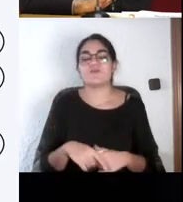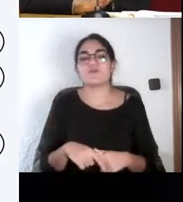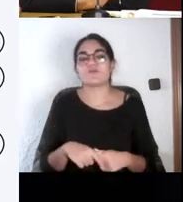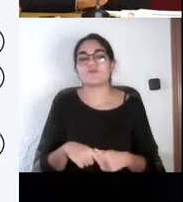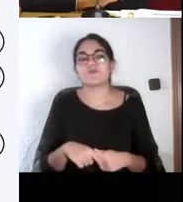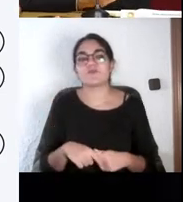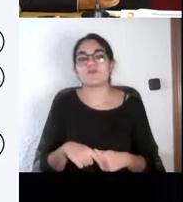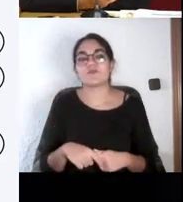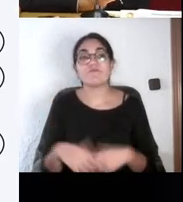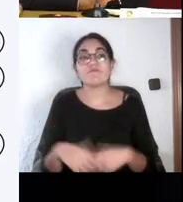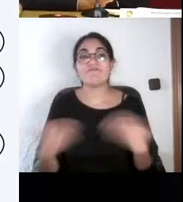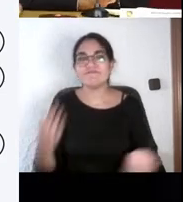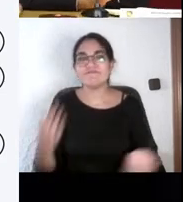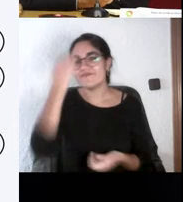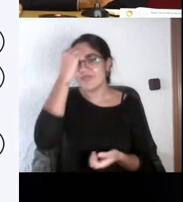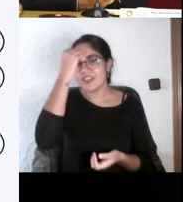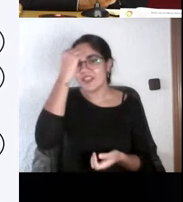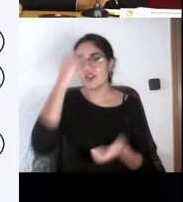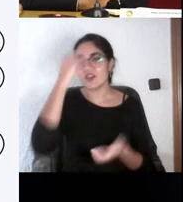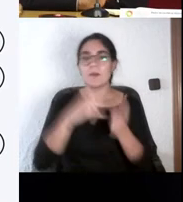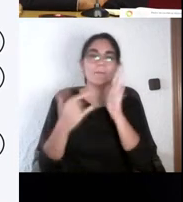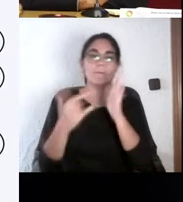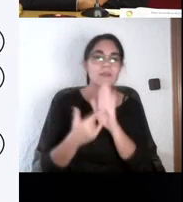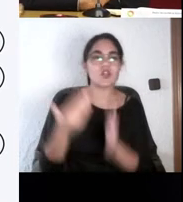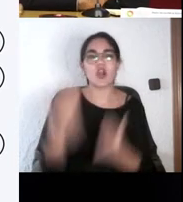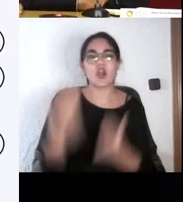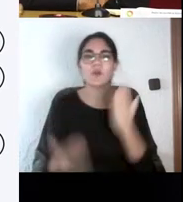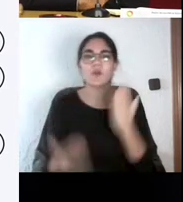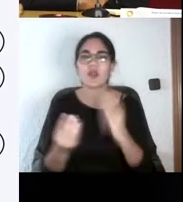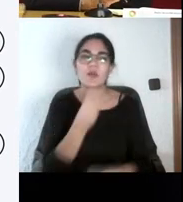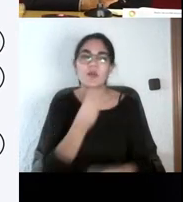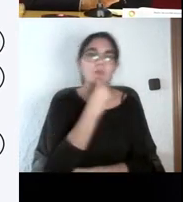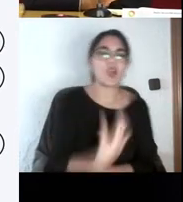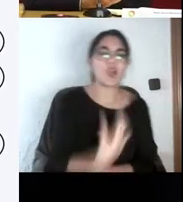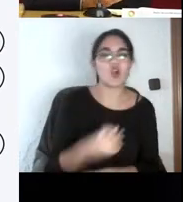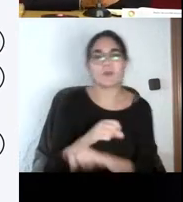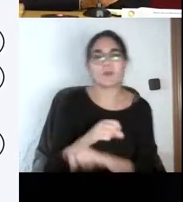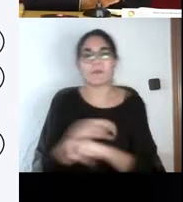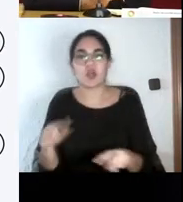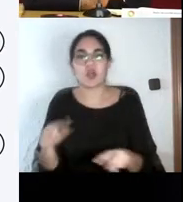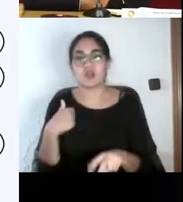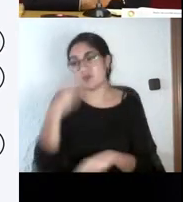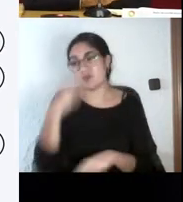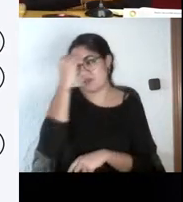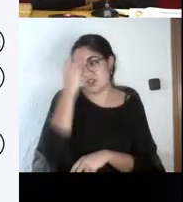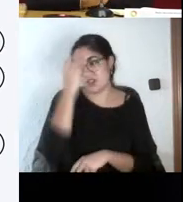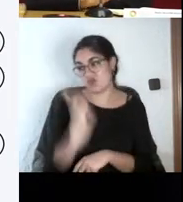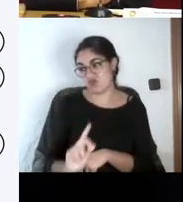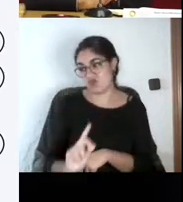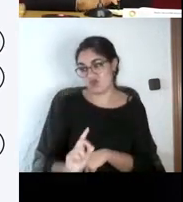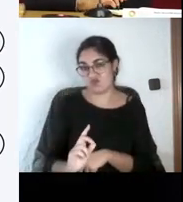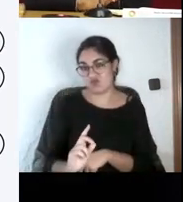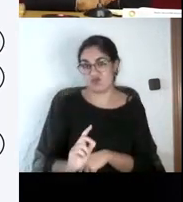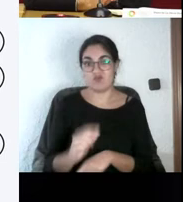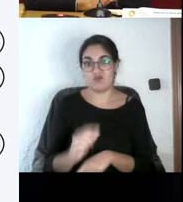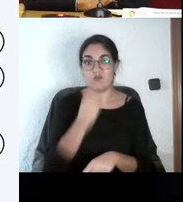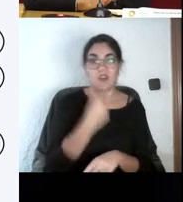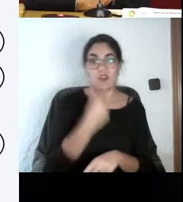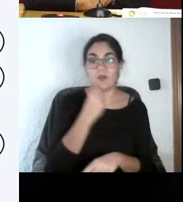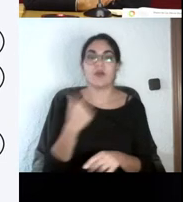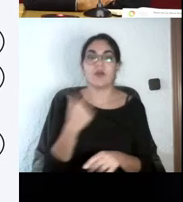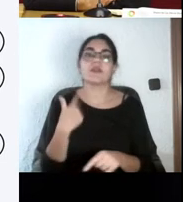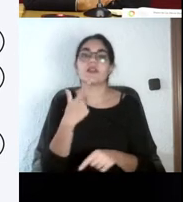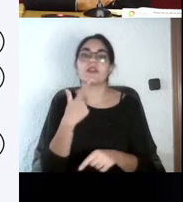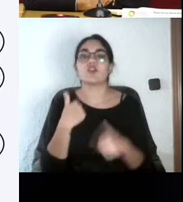Yo creo que no hay métodos de evaluación mejores y métodos de evaluación peores. Creo que depende. Yo no soy gallego, pero creo que depende.